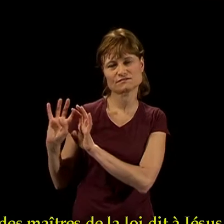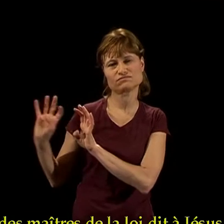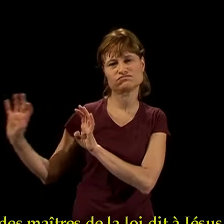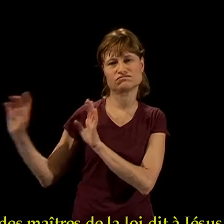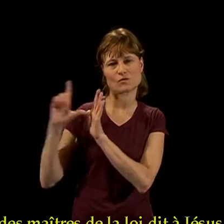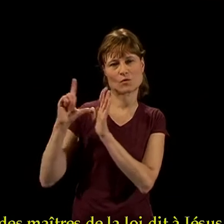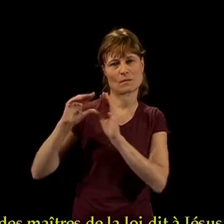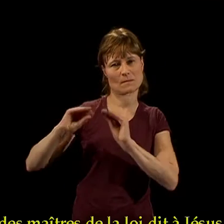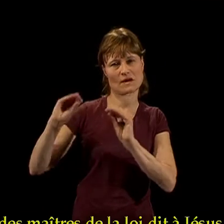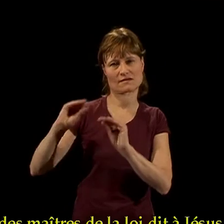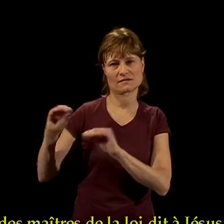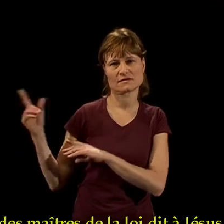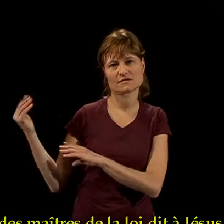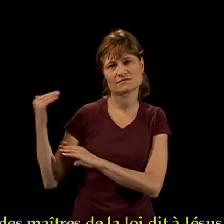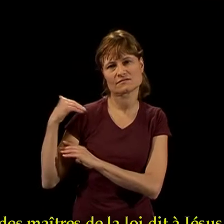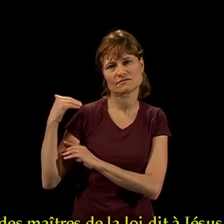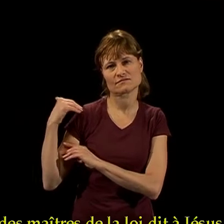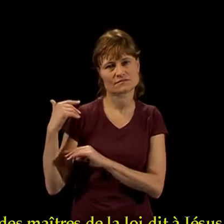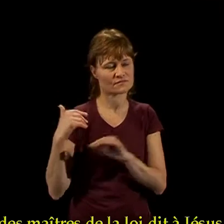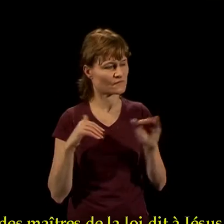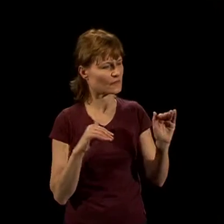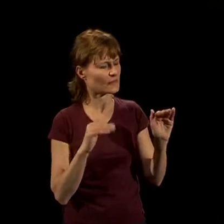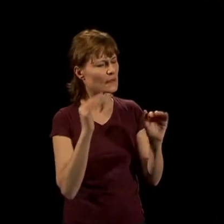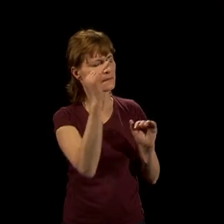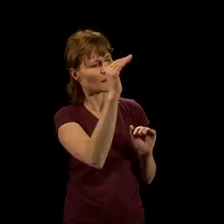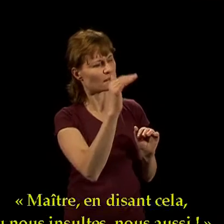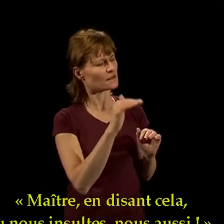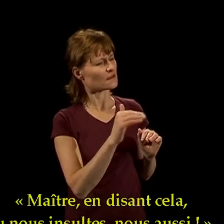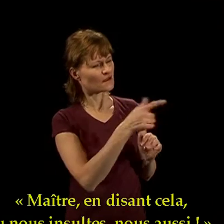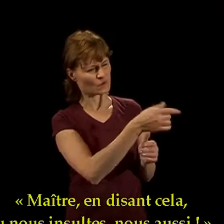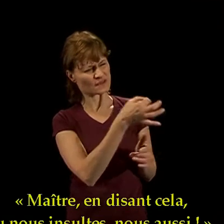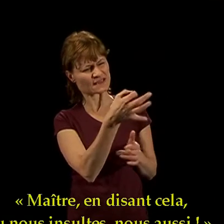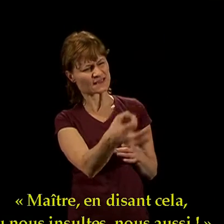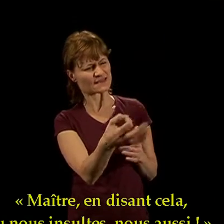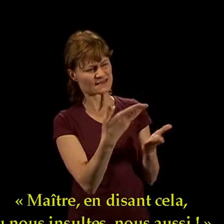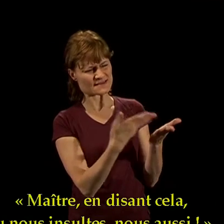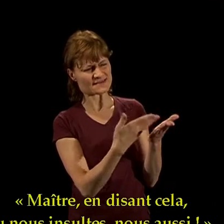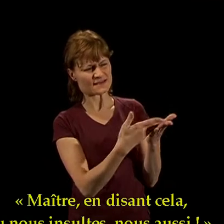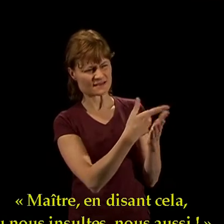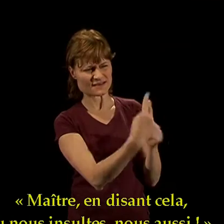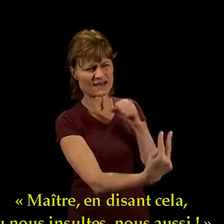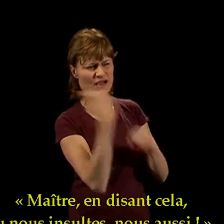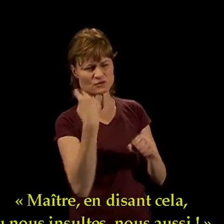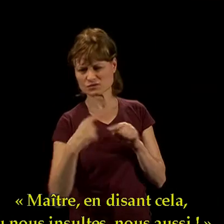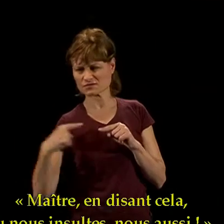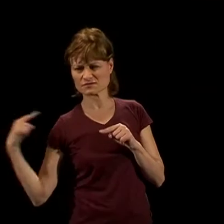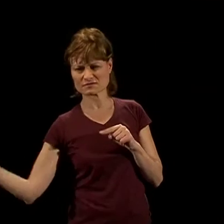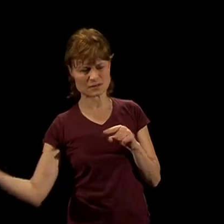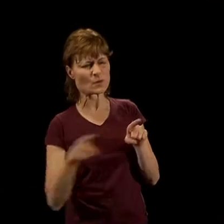Un des maîtres de la loi dit à Jésus « Maître, en disant cela, tu nous insultes ?